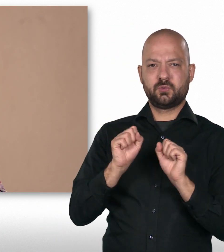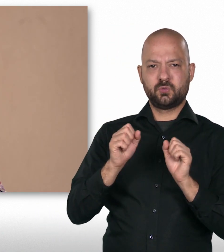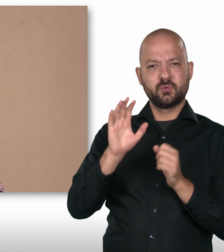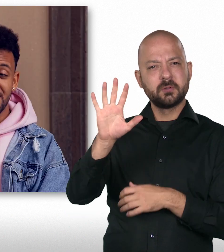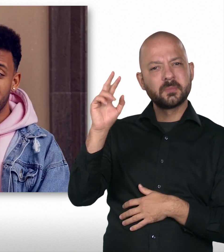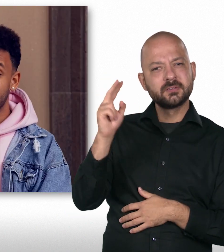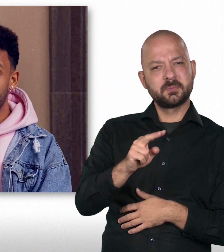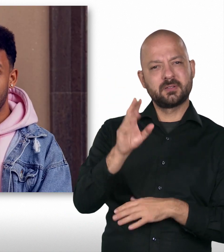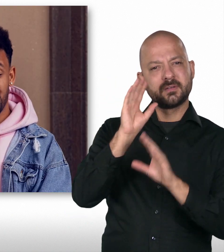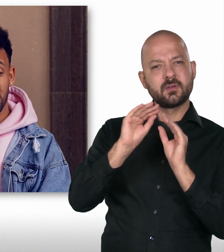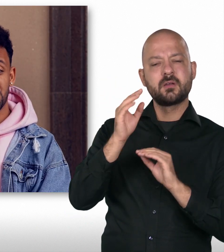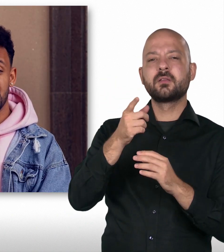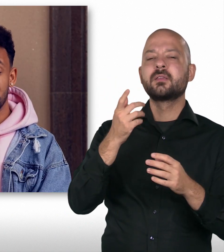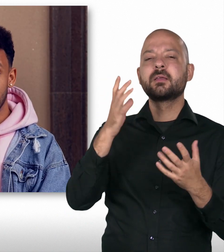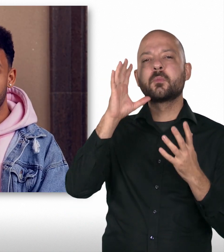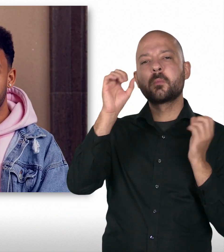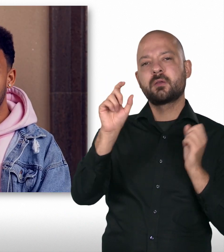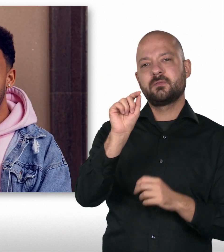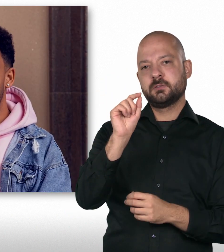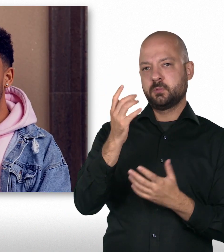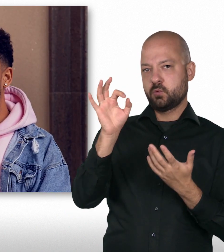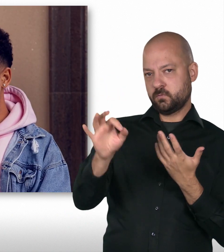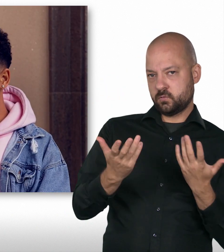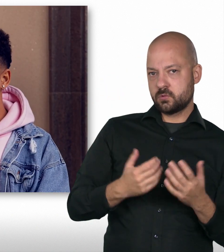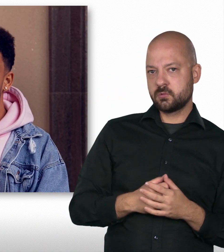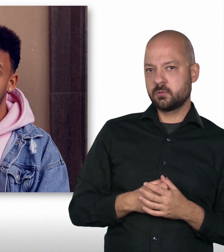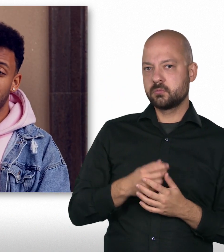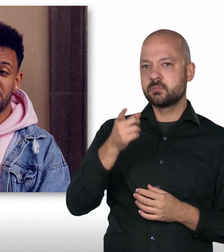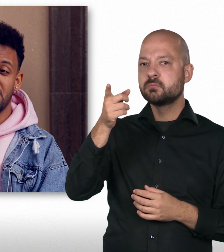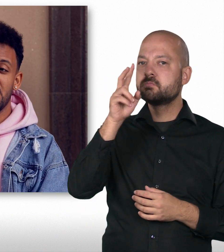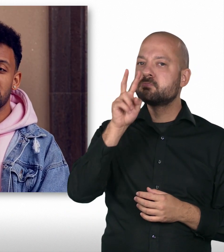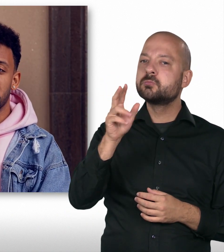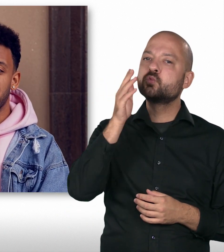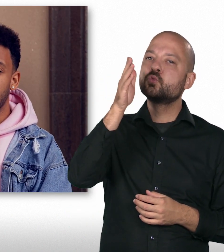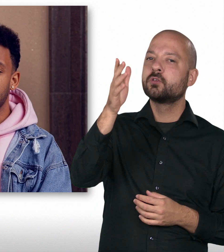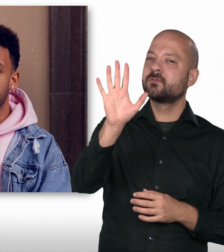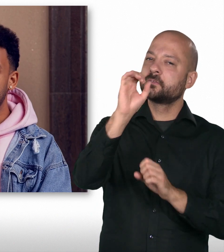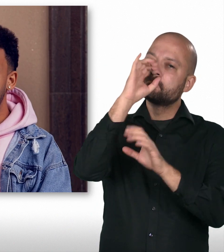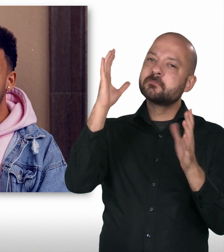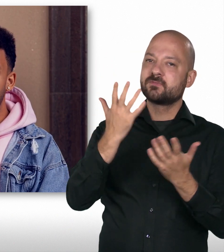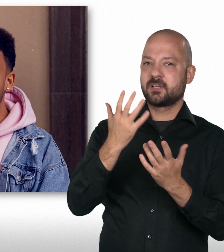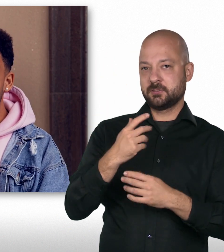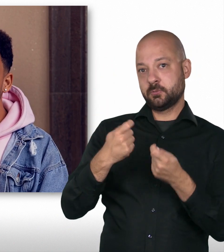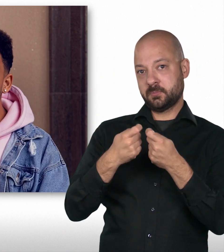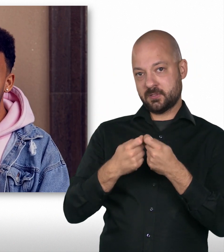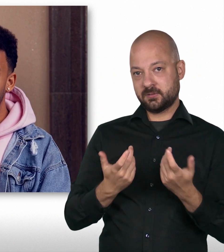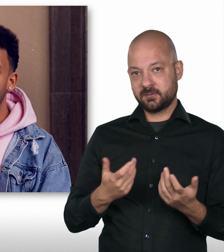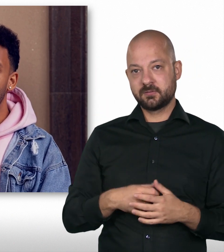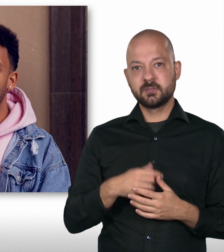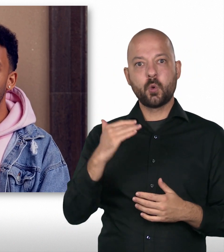also ich muss sagen, ich fand das für heute schon mal richtig spannend, auch aus deiner Perspektive noch mal zu erfahren, was Diplomatie für dich bedeutet und wo